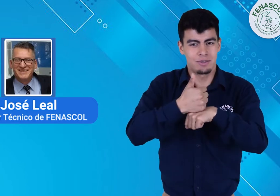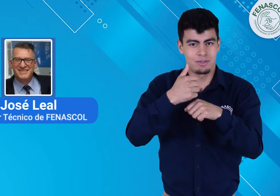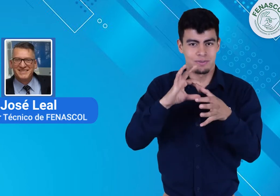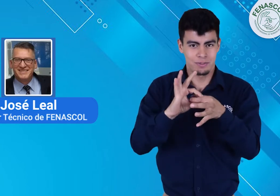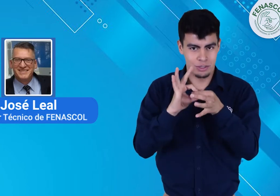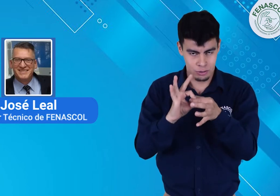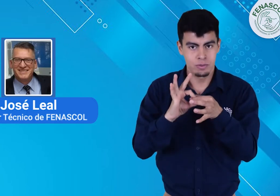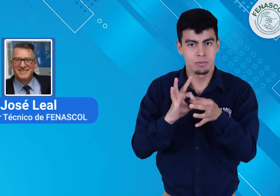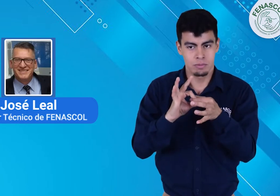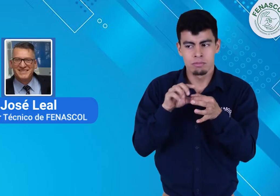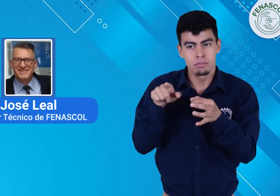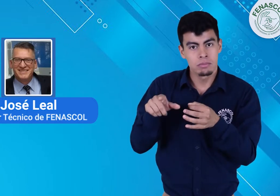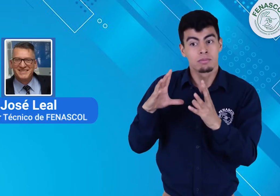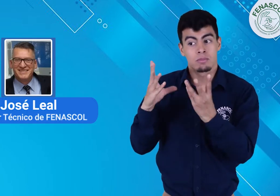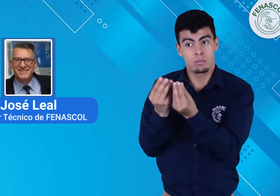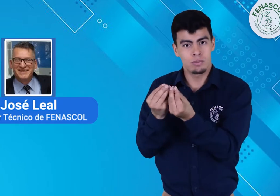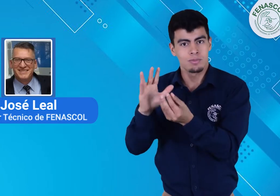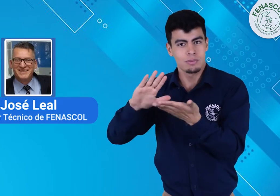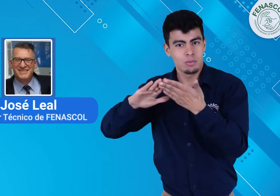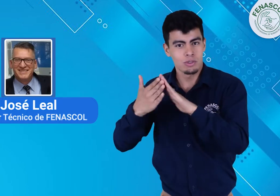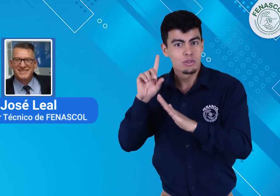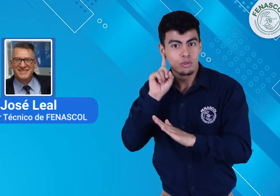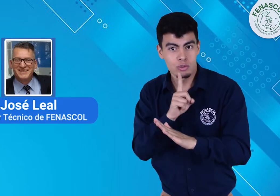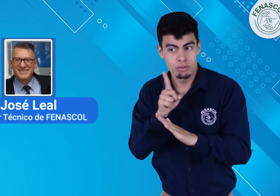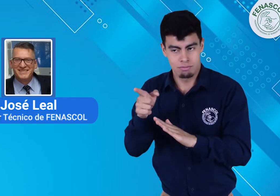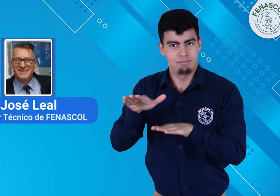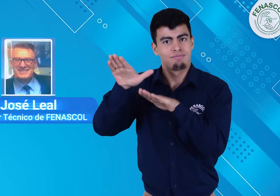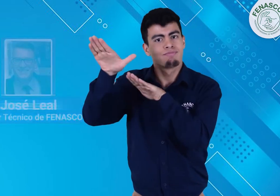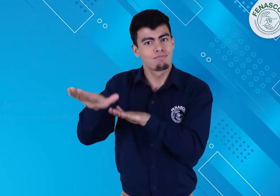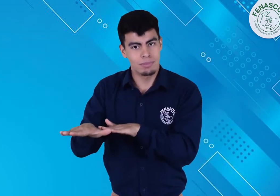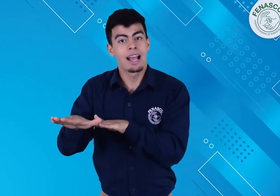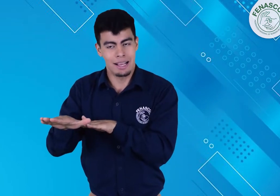técnico de FENASCOL, como representante de la comunidad sorda.